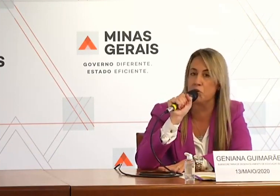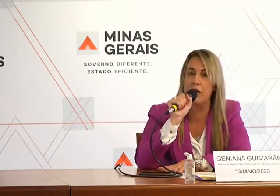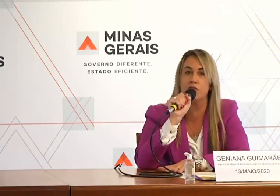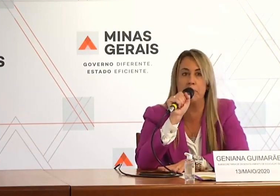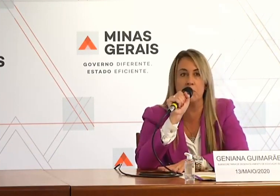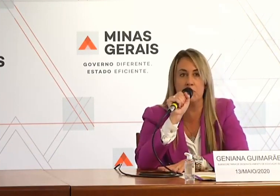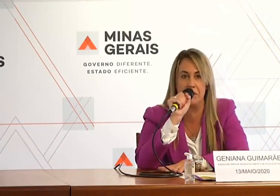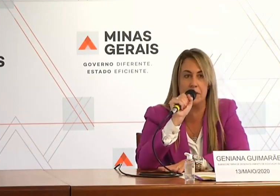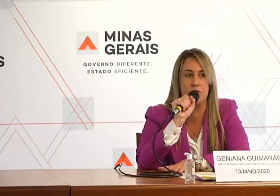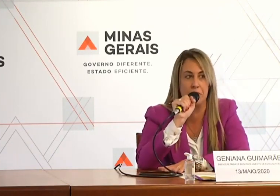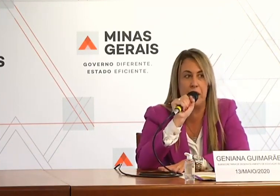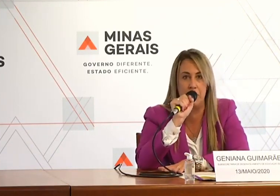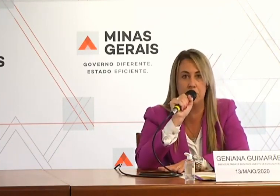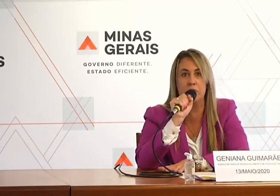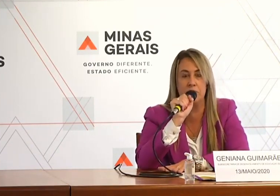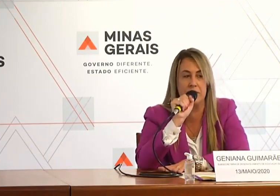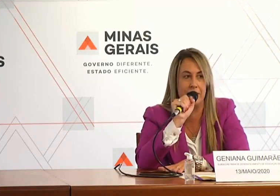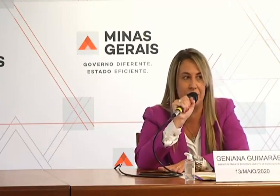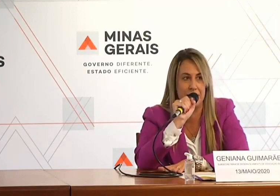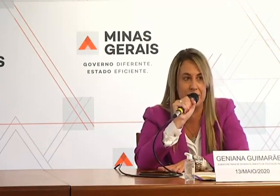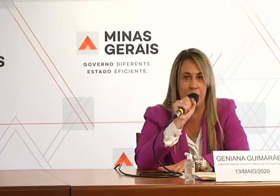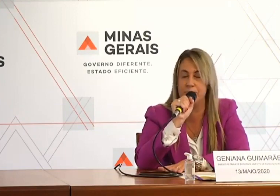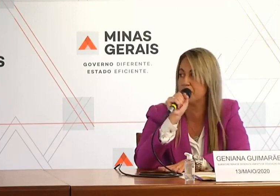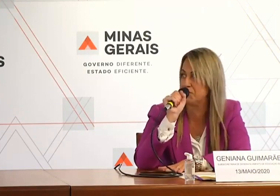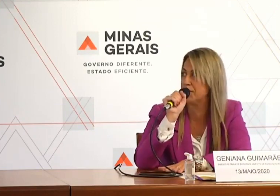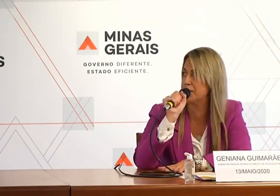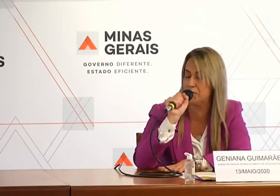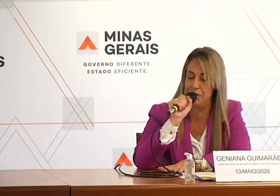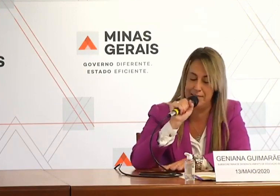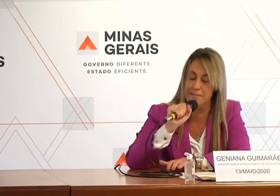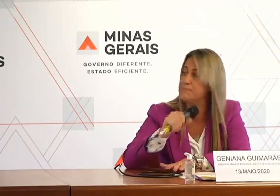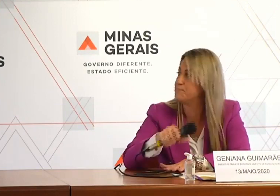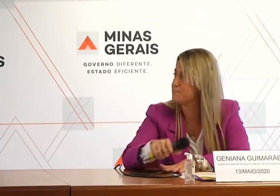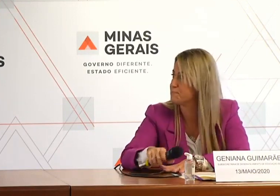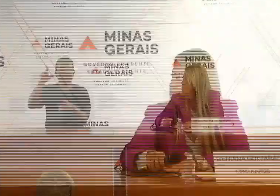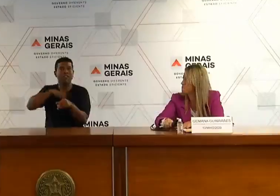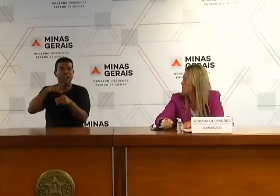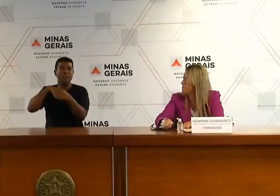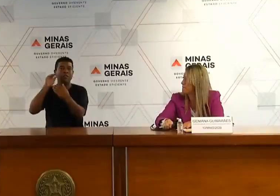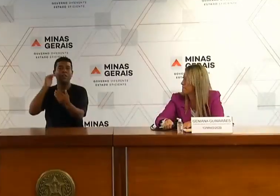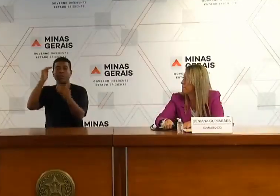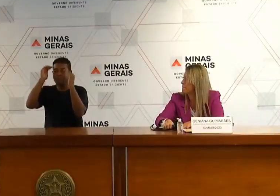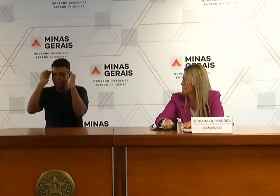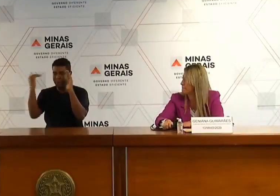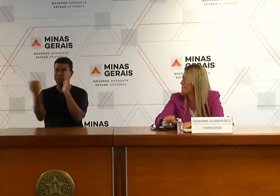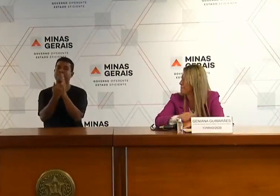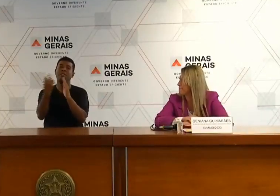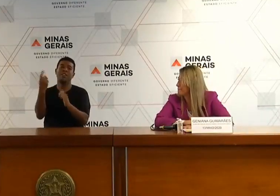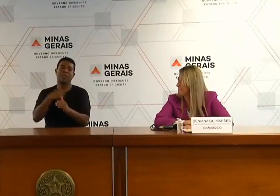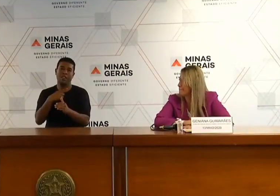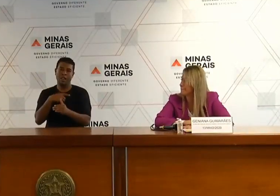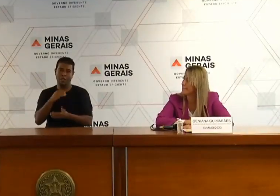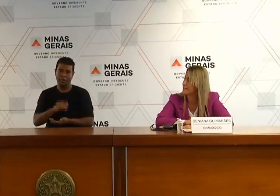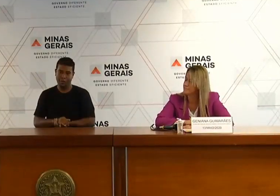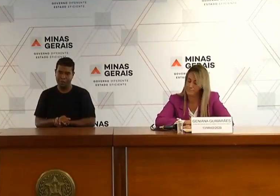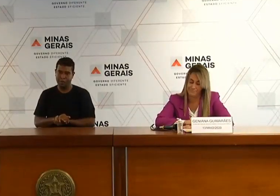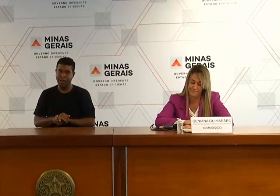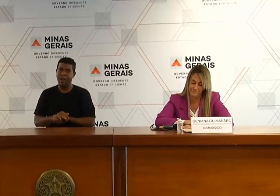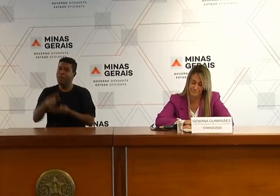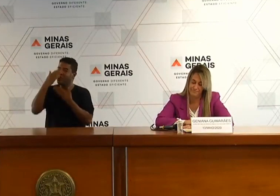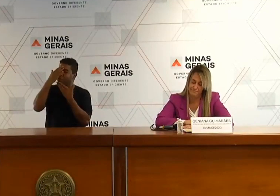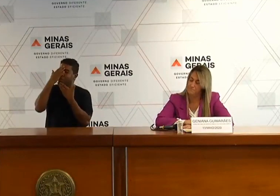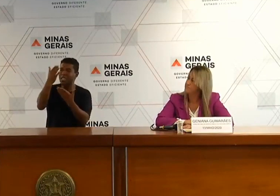conforme colocado pelo Conselho Nacional e o Ministério da Educação, das 800 horas. Obrigado a todos que nos enviaram as